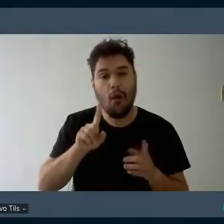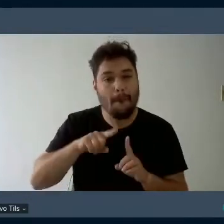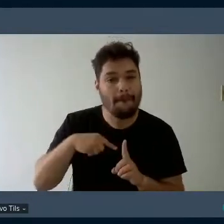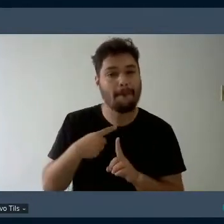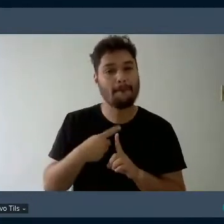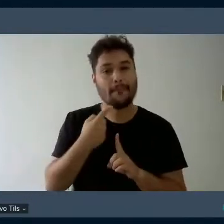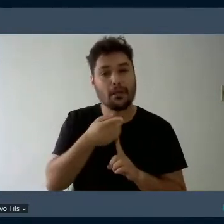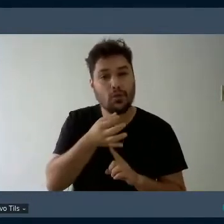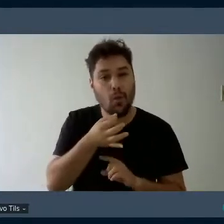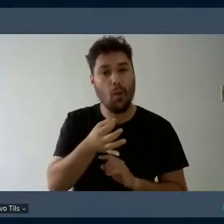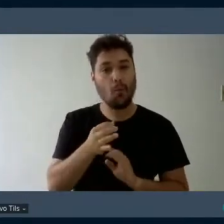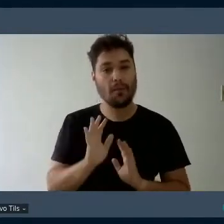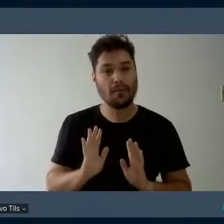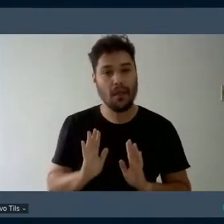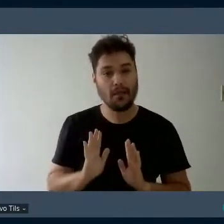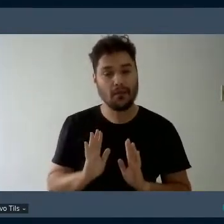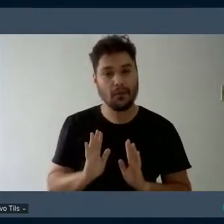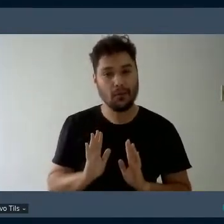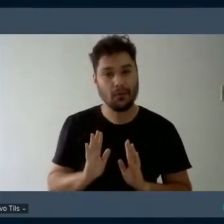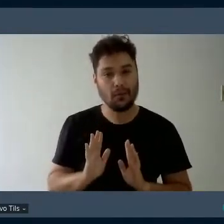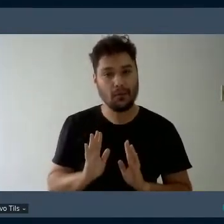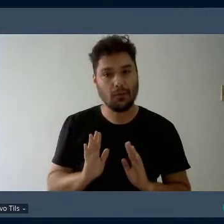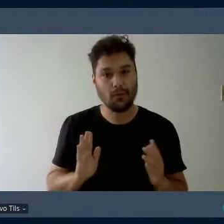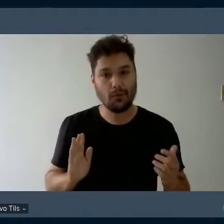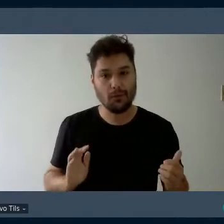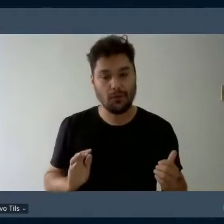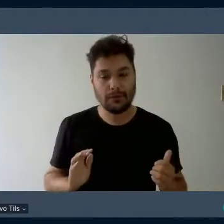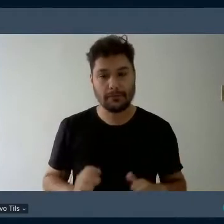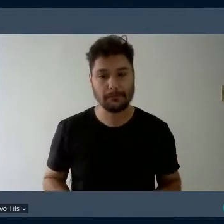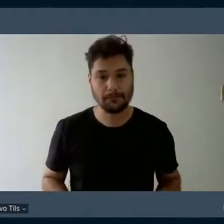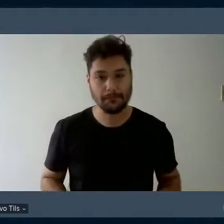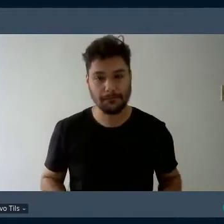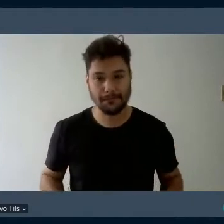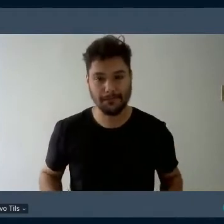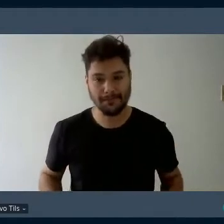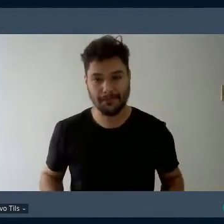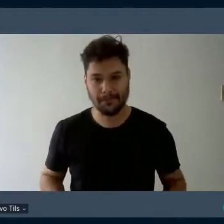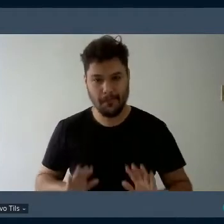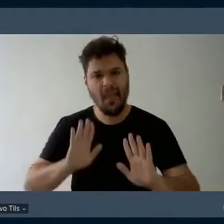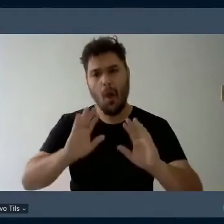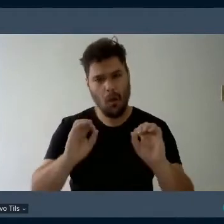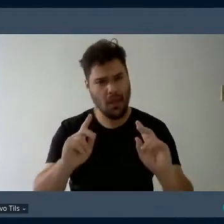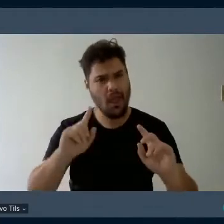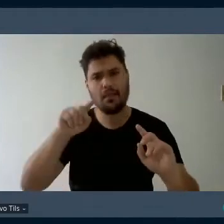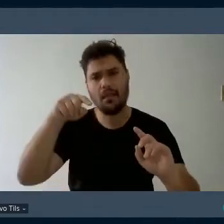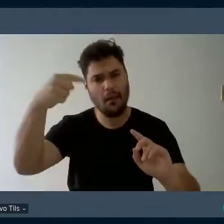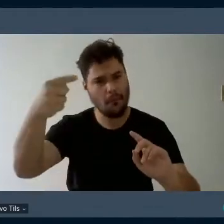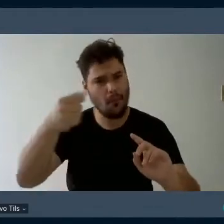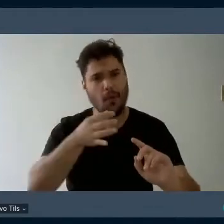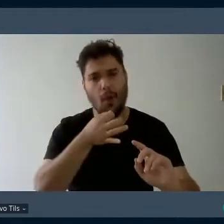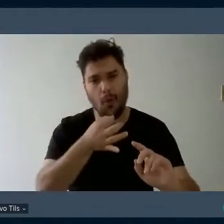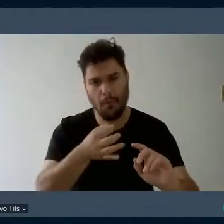É porque ela ainda está aí, mas tem que ver se eu estou com ela e deixo com a cama. Daqui a pouco eu comento. Claro.